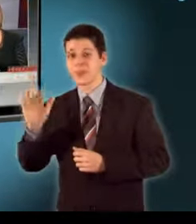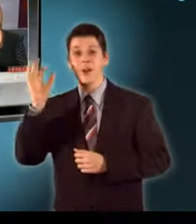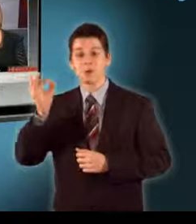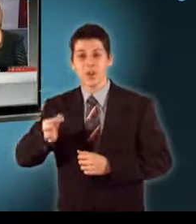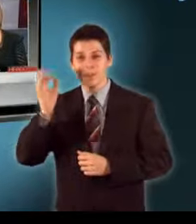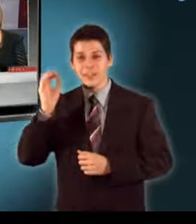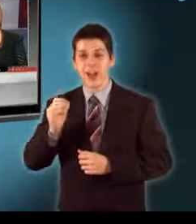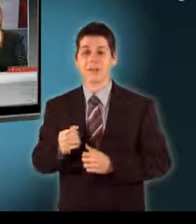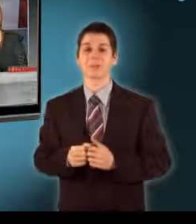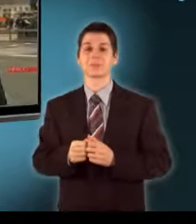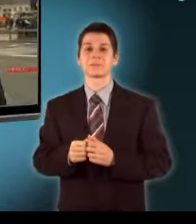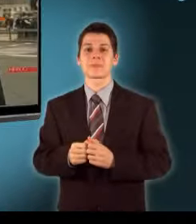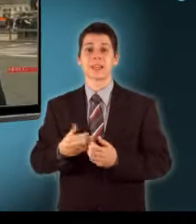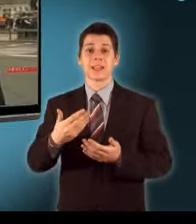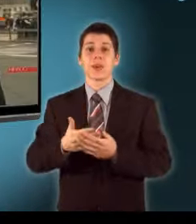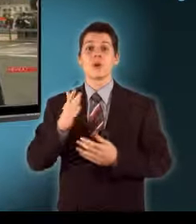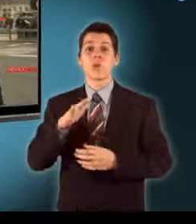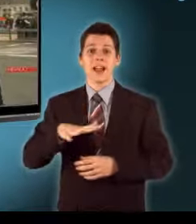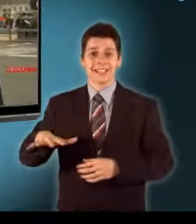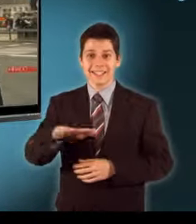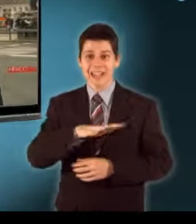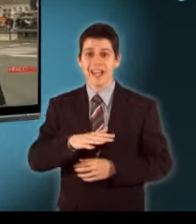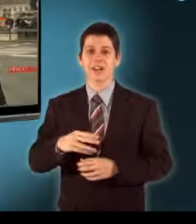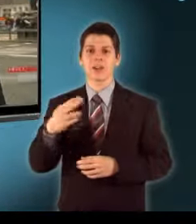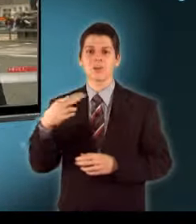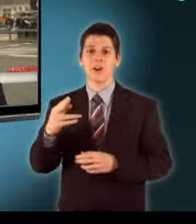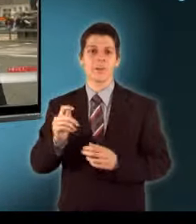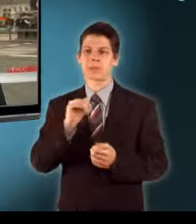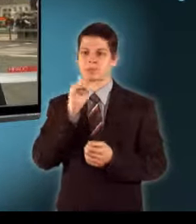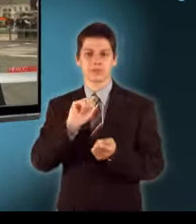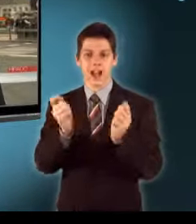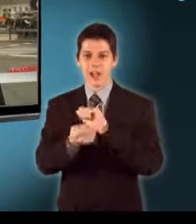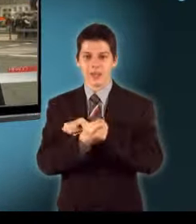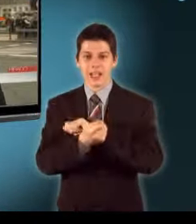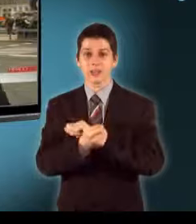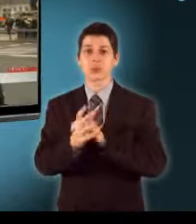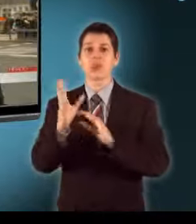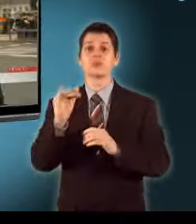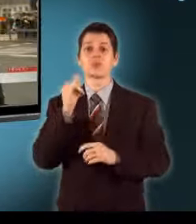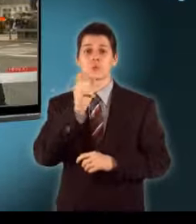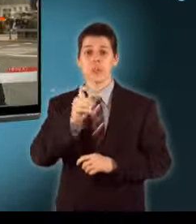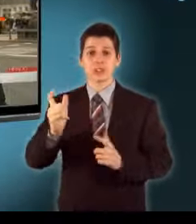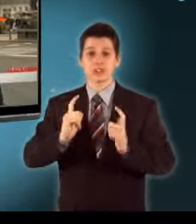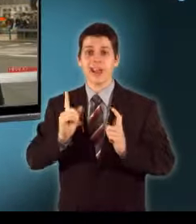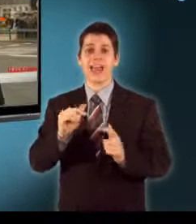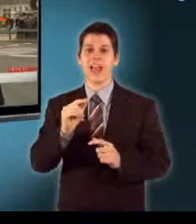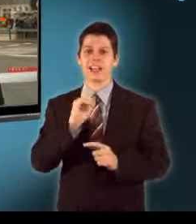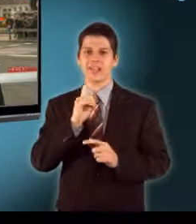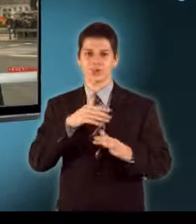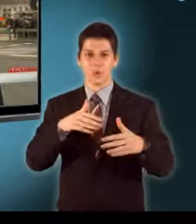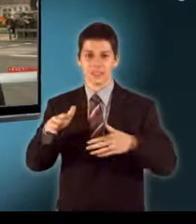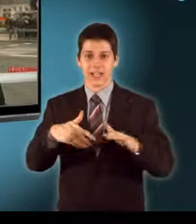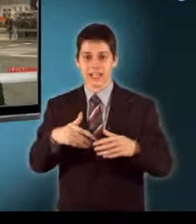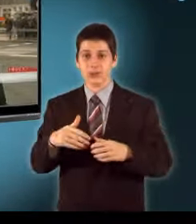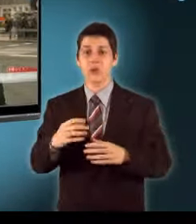Szervusz, jó napot kívánok a nézőknek Itt a nyugati téren továbbra is változatlan a helyzet Vagyis sok az utas, kevés a közlekedési